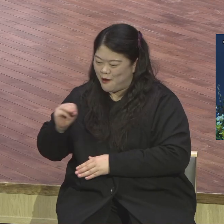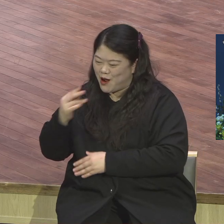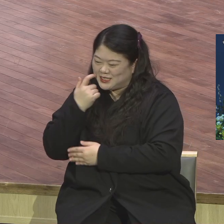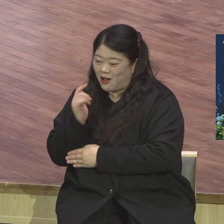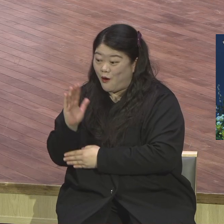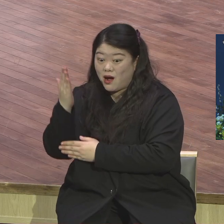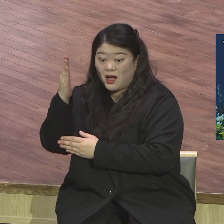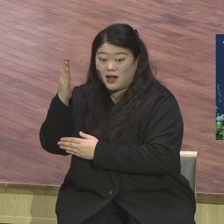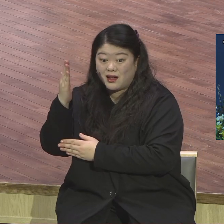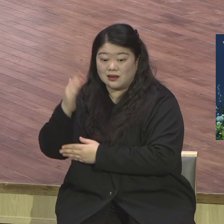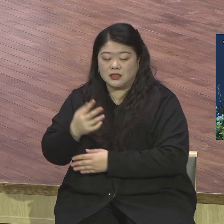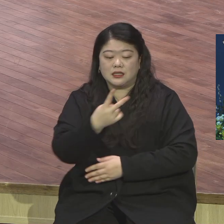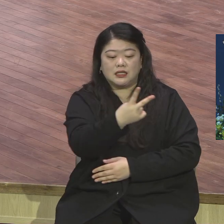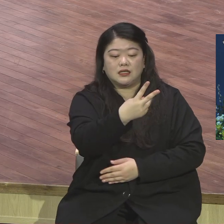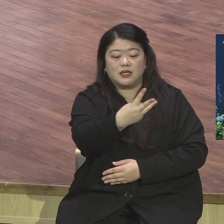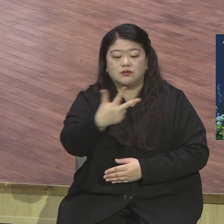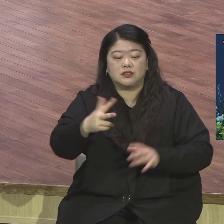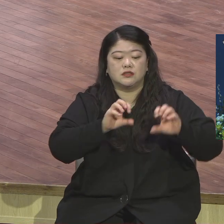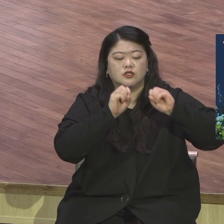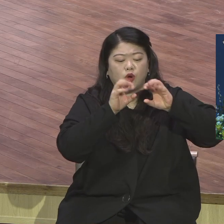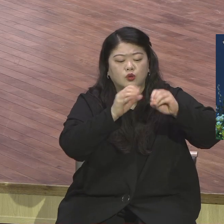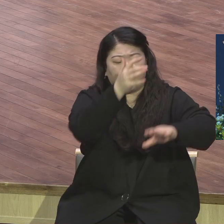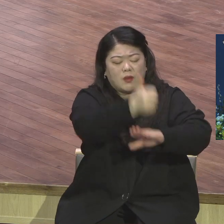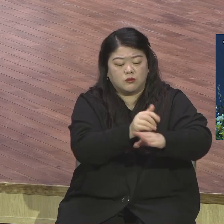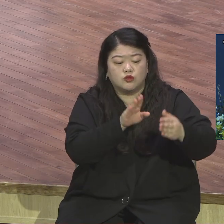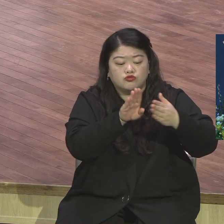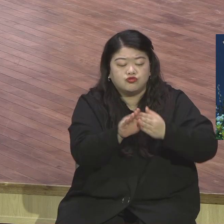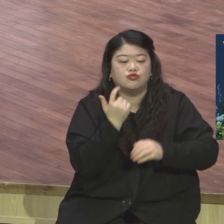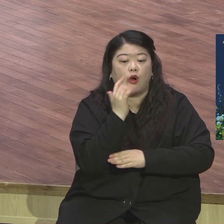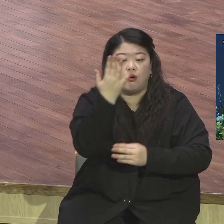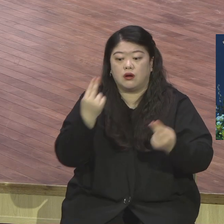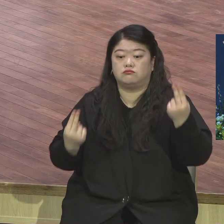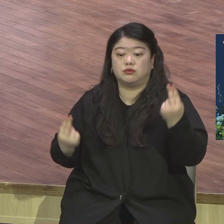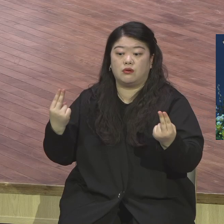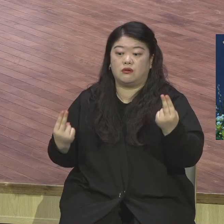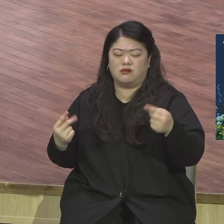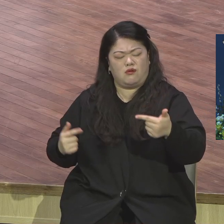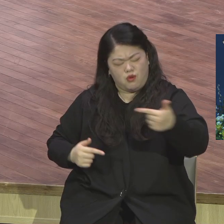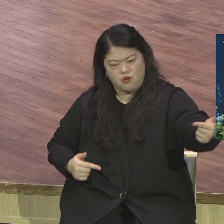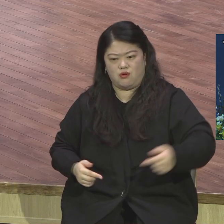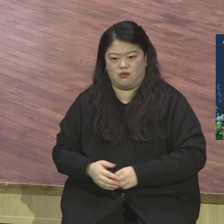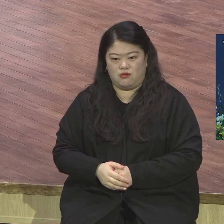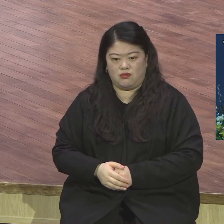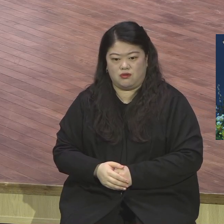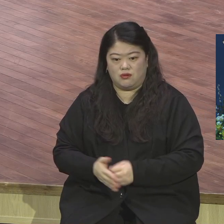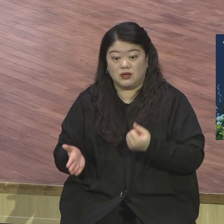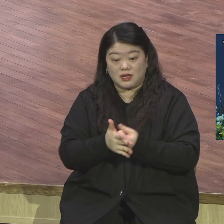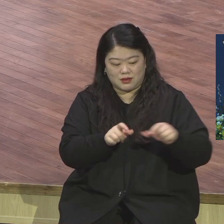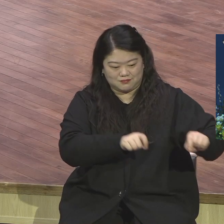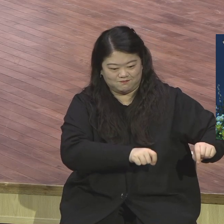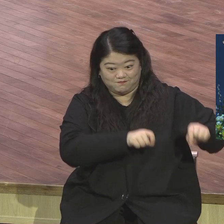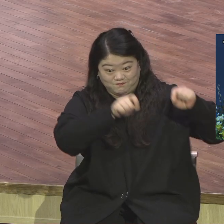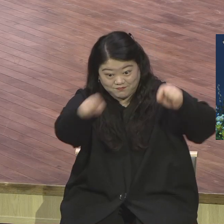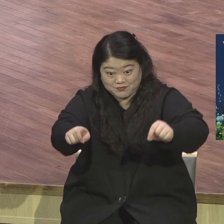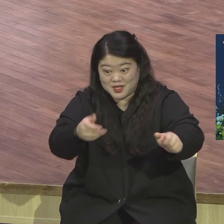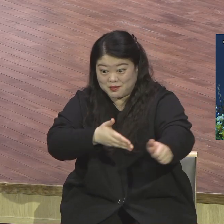새로운 시작이 2022년 실제로 일어날 수 있기를 제목으로 축복합니다. 그럼 첫째로